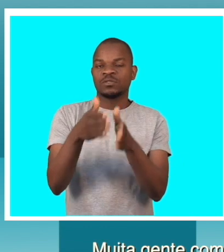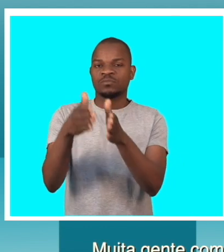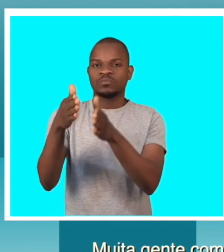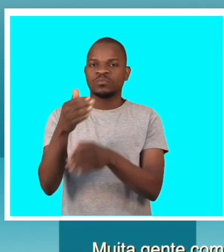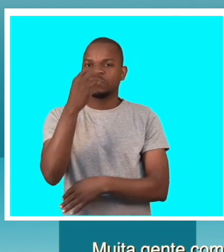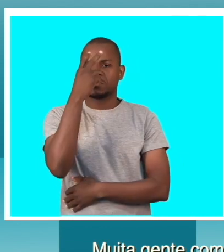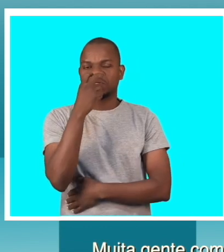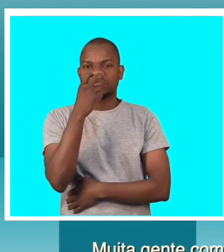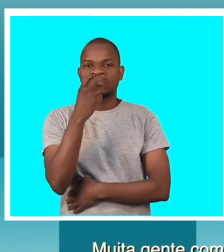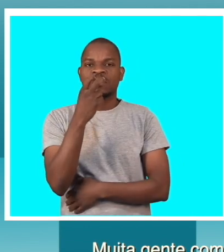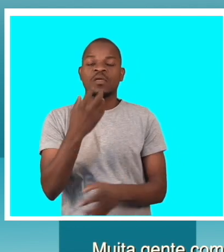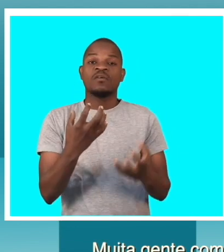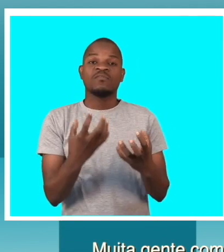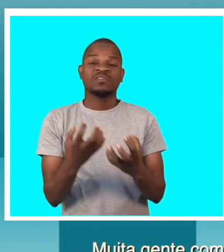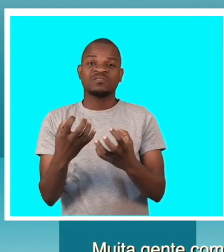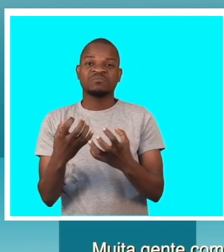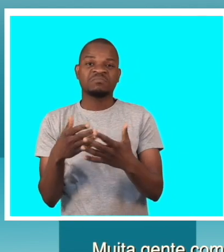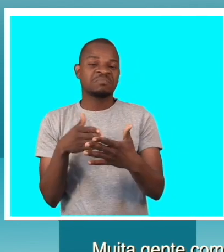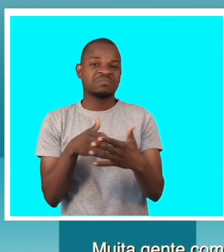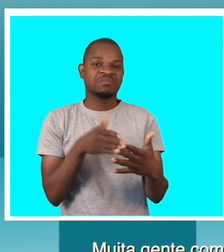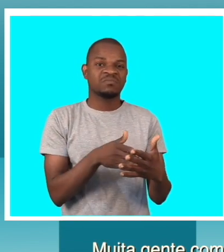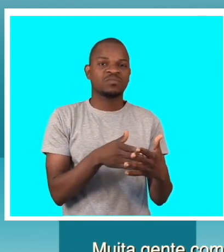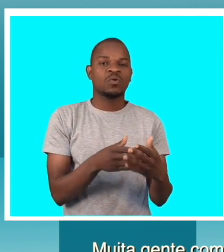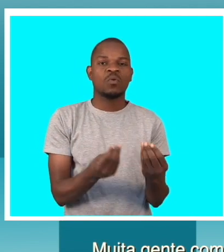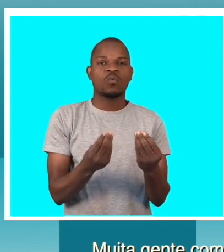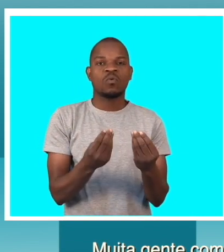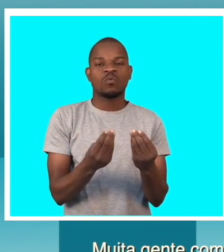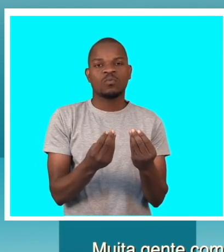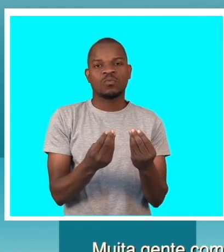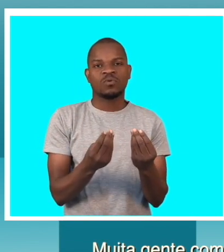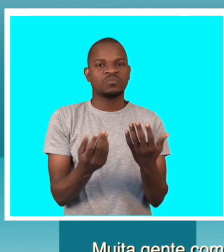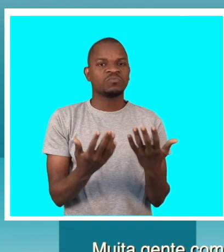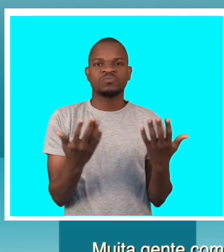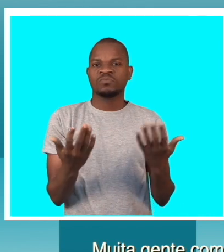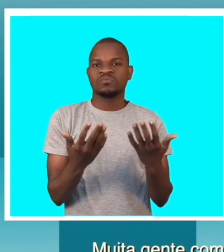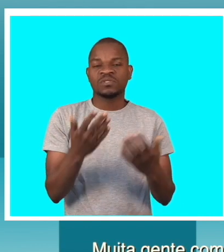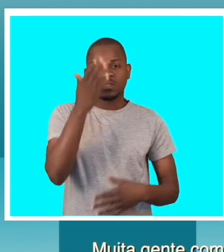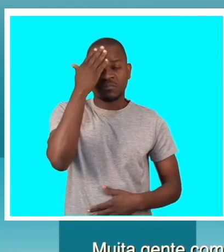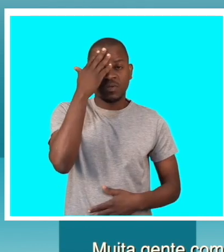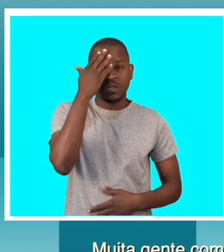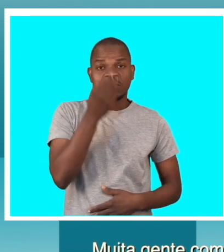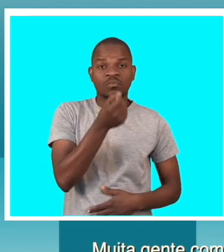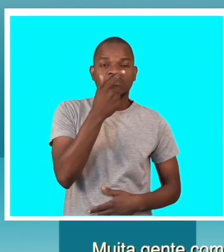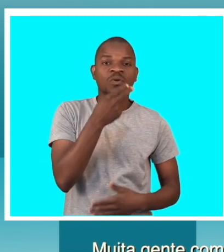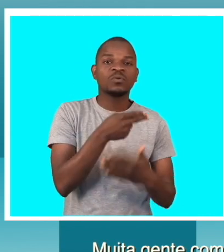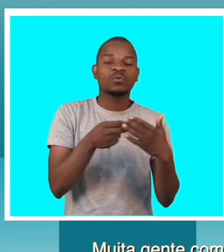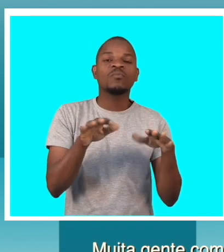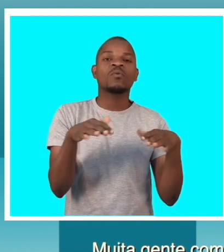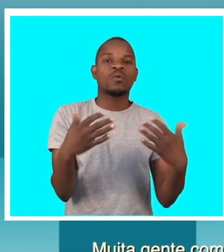oportunidade de poder, por si, saber o nome dos medicamentos,